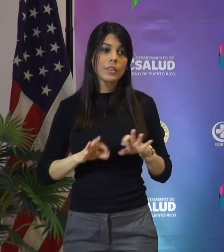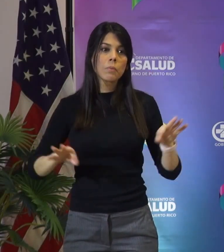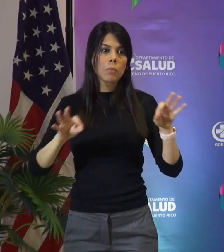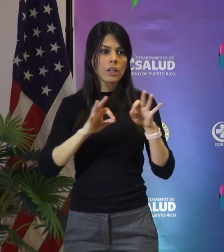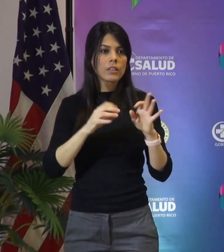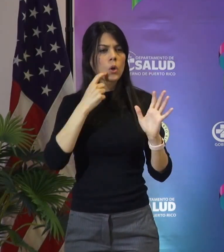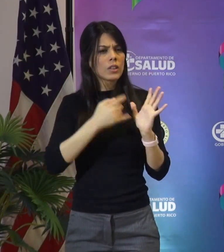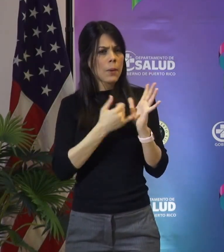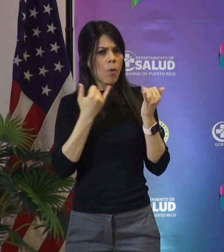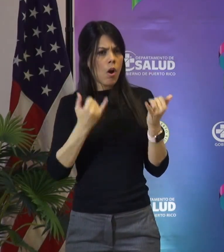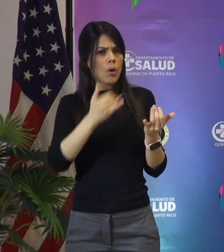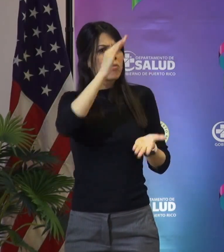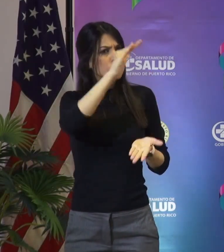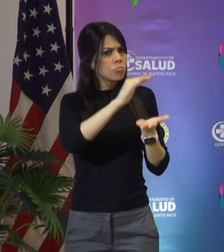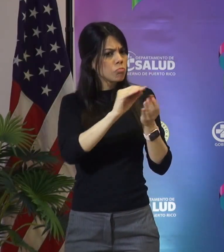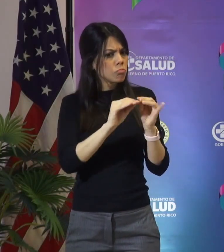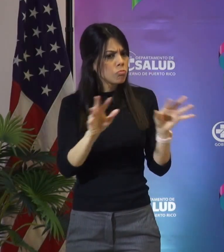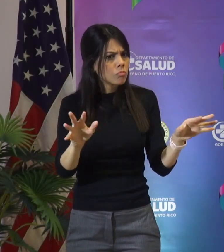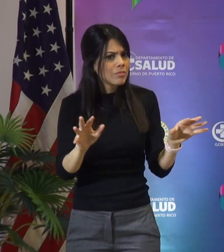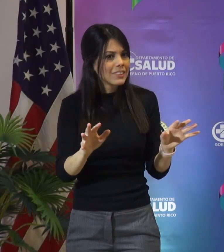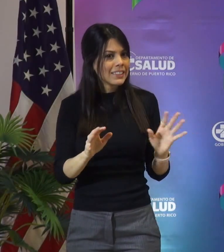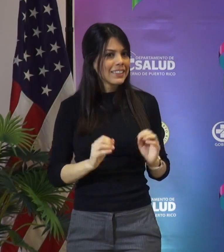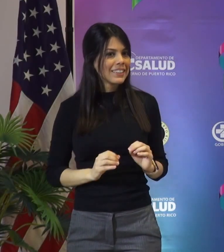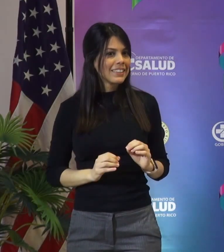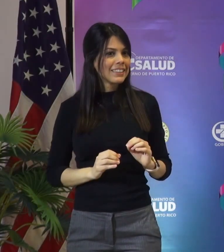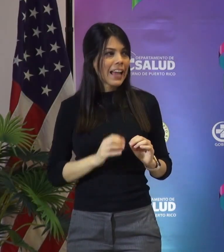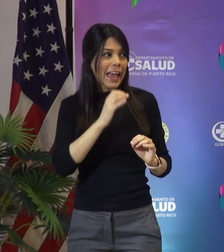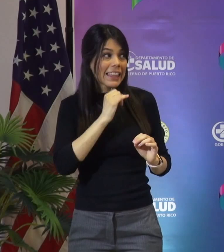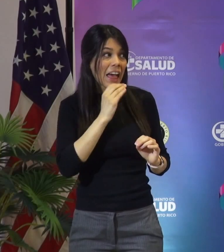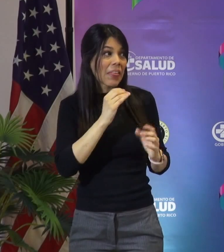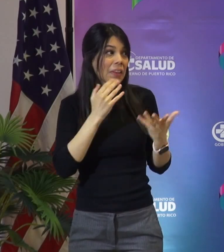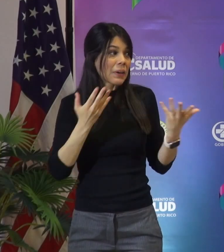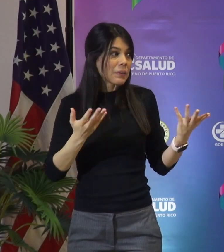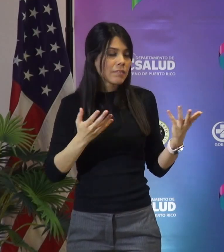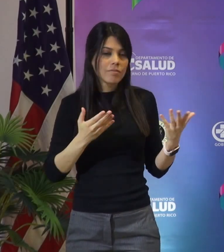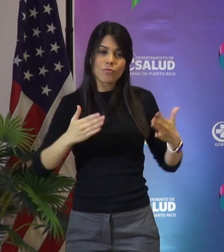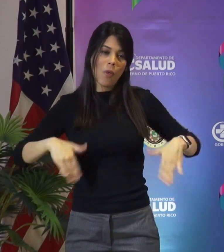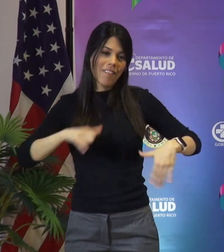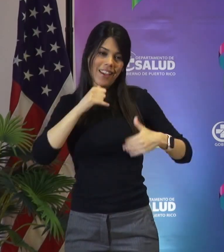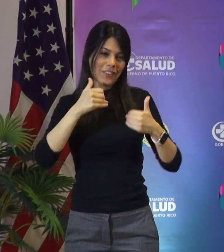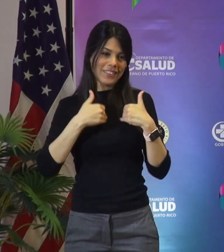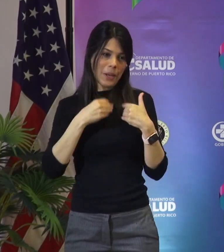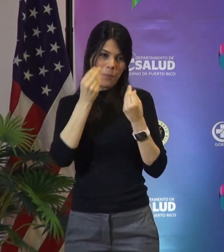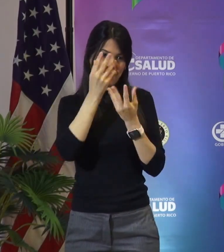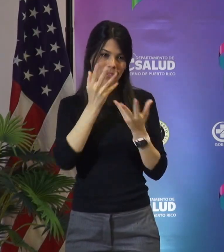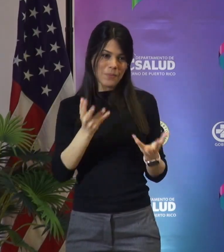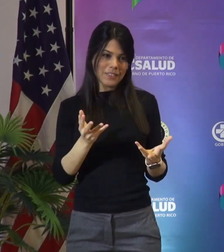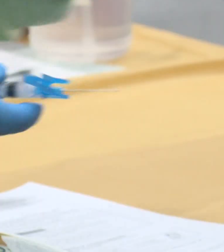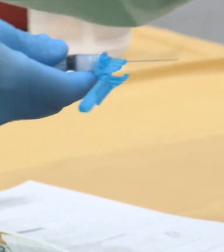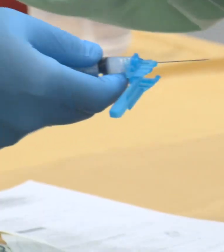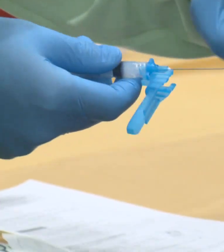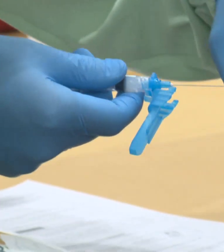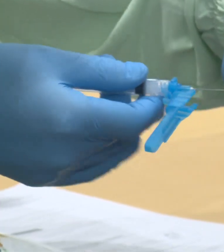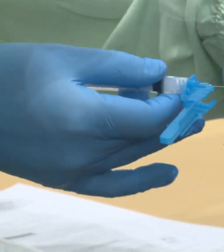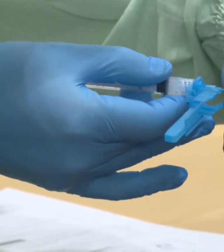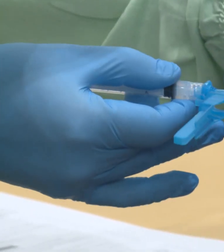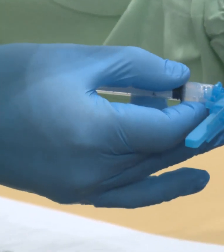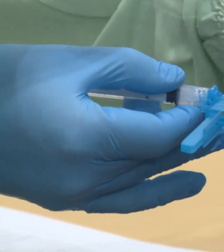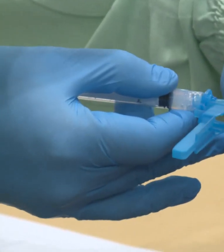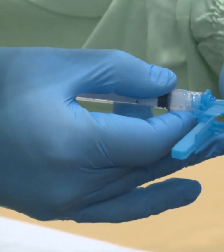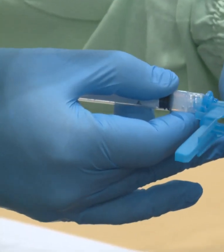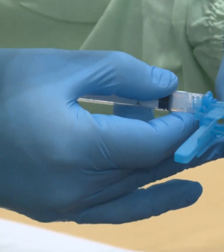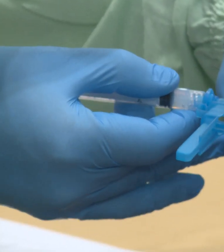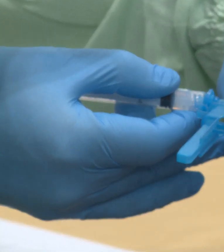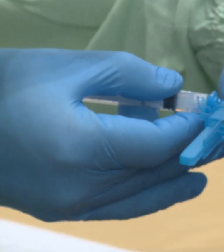disminuido. Millado López precisó que a la isla llegan 41.450 dosis semanales, de las cuales 20.000 son de